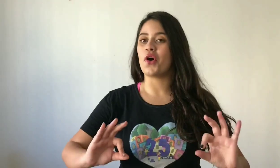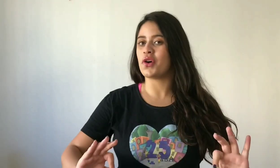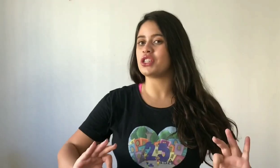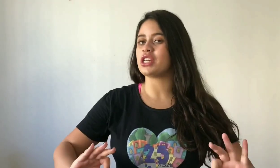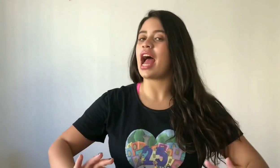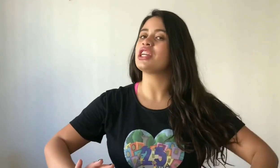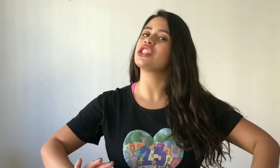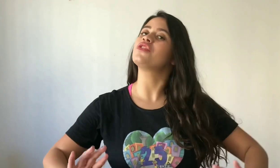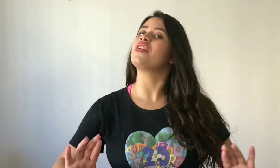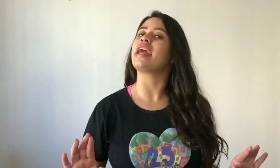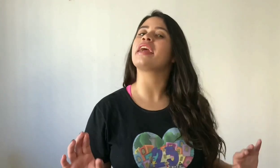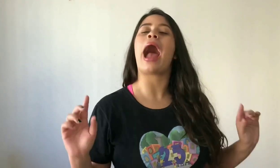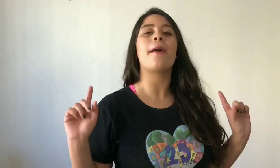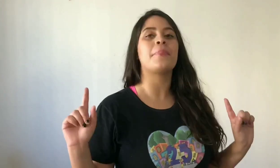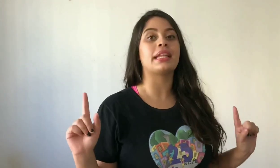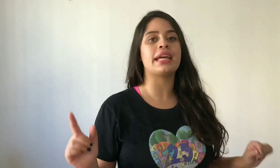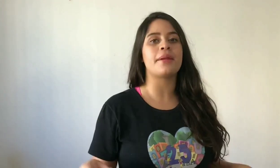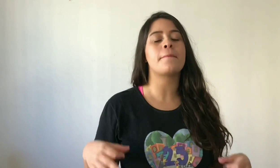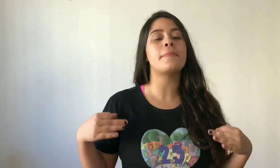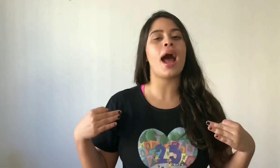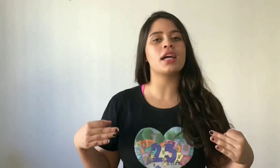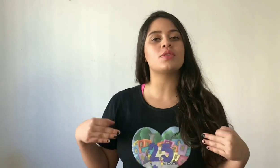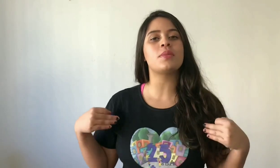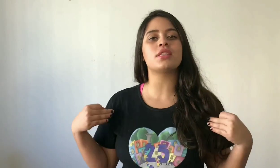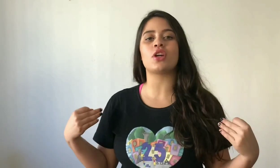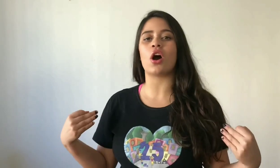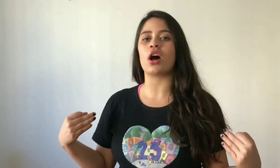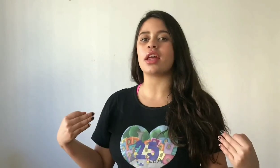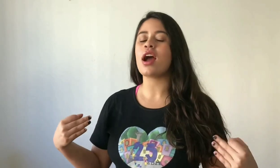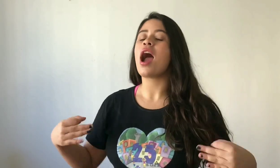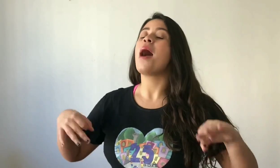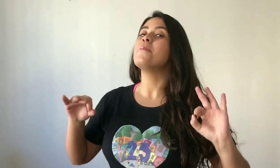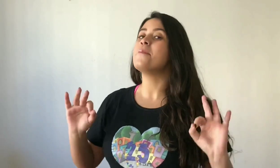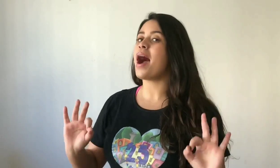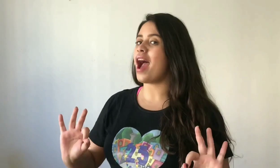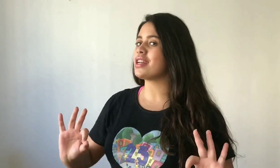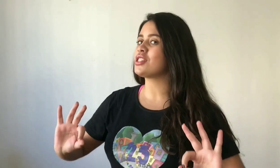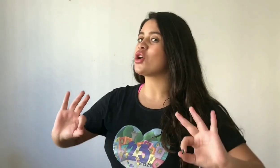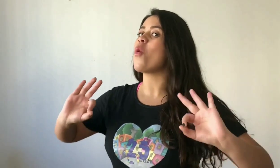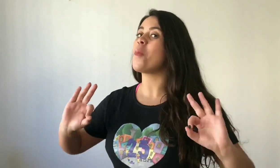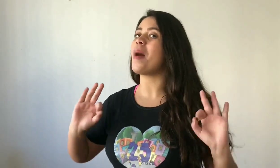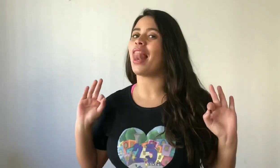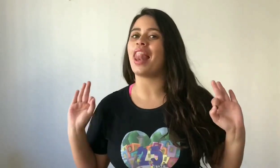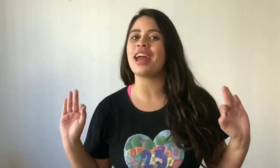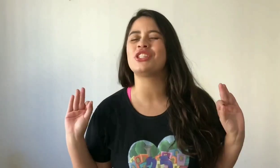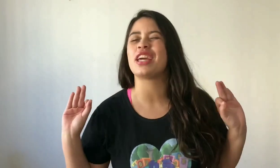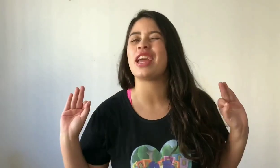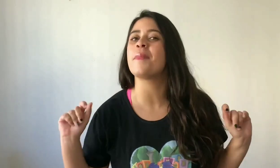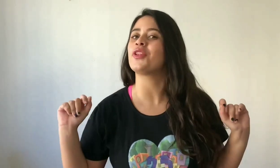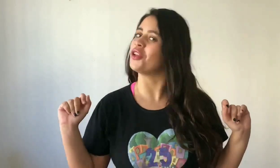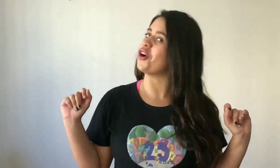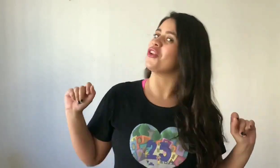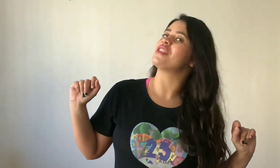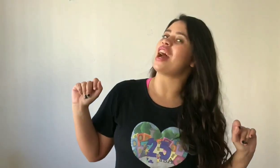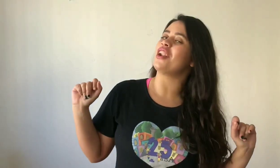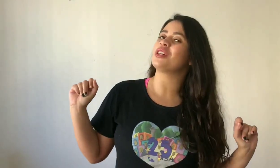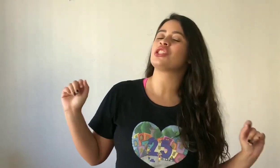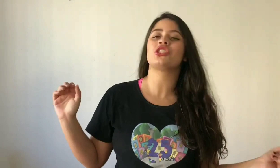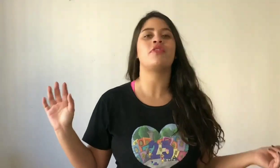Hoje, a gente vai aprender mais uma história, mais um balé de repertório, certo? A gente já